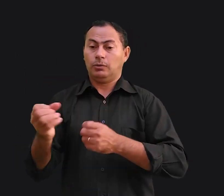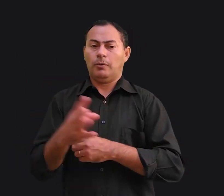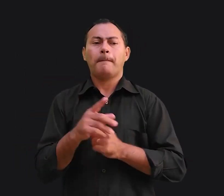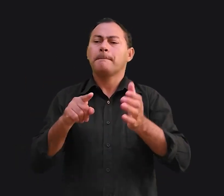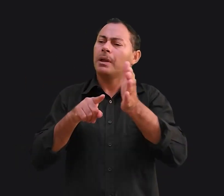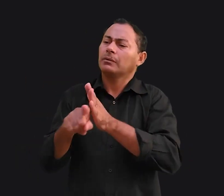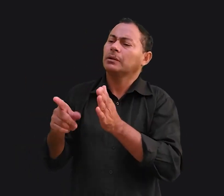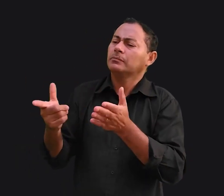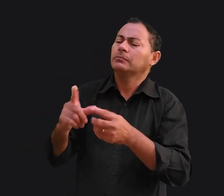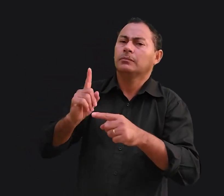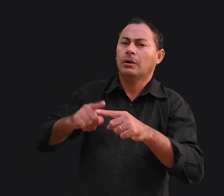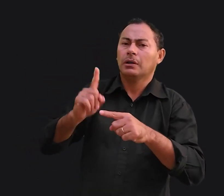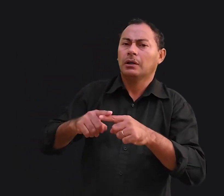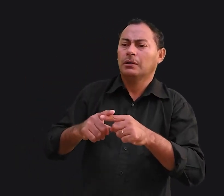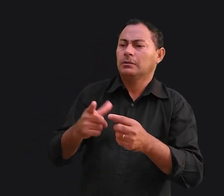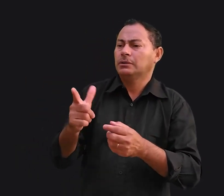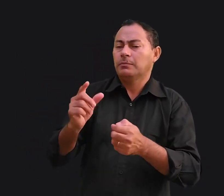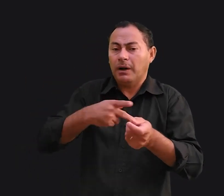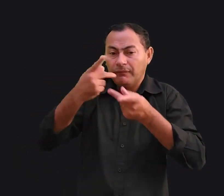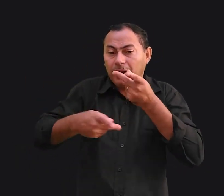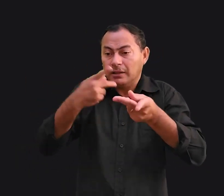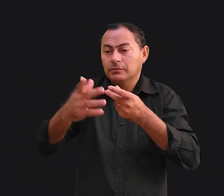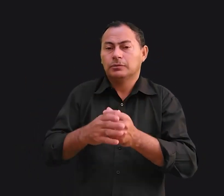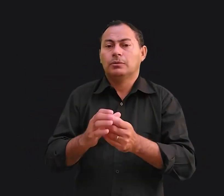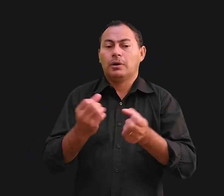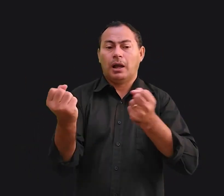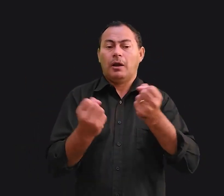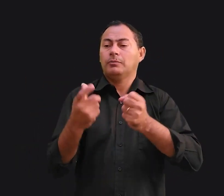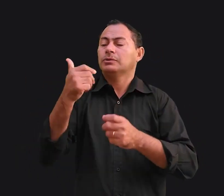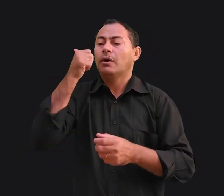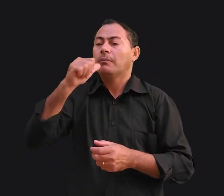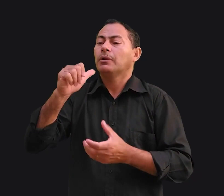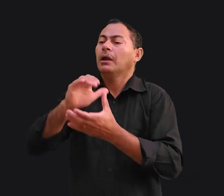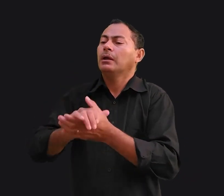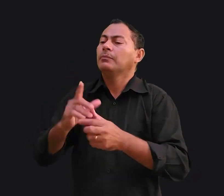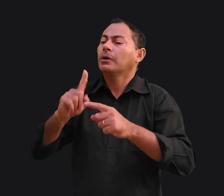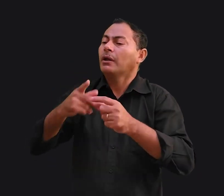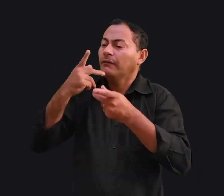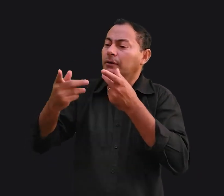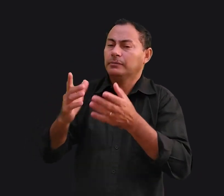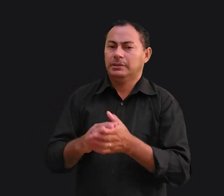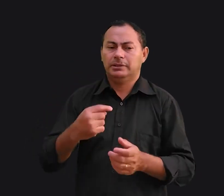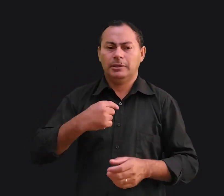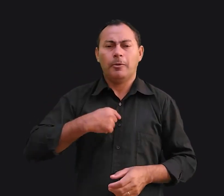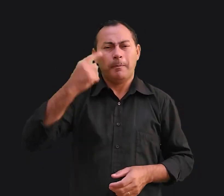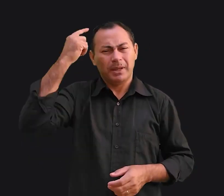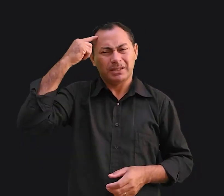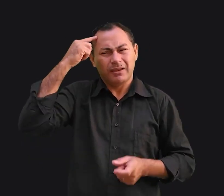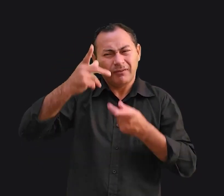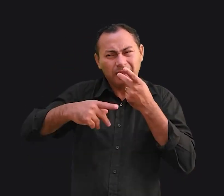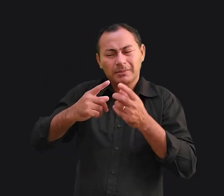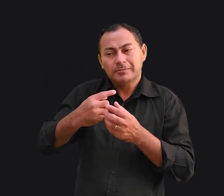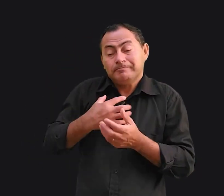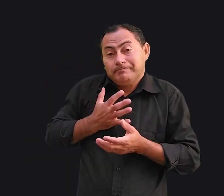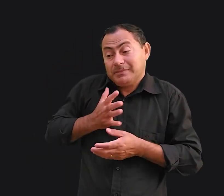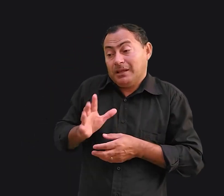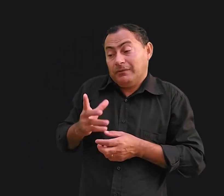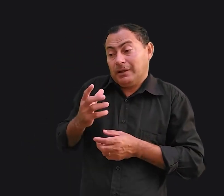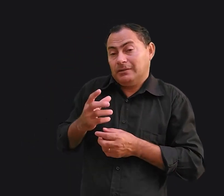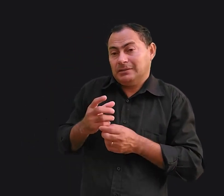perguntei por que ele não tinha falado a respeito do carro para a sua mulher. Eu pensei em falar, mas não queria que ela ficasse me